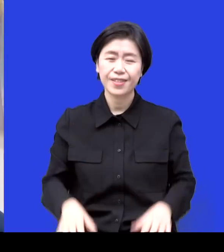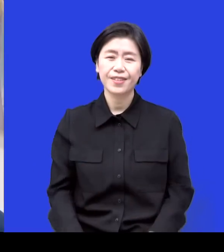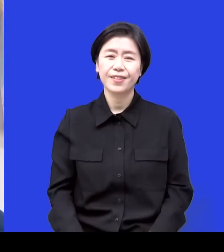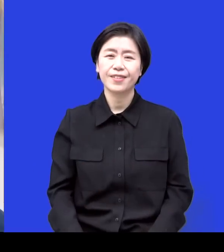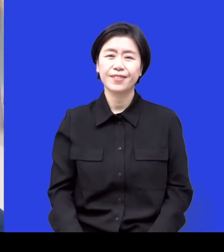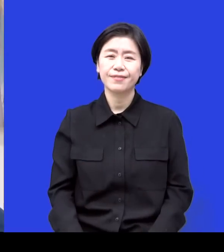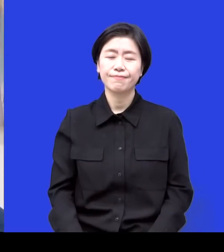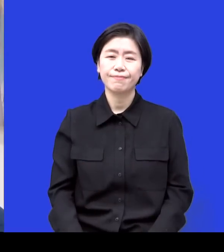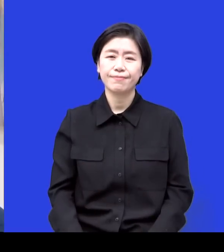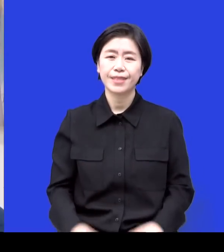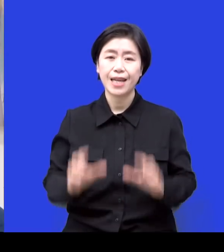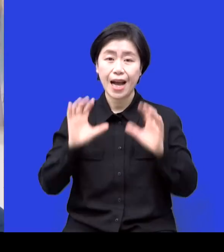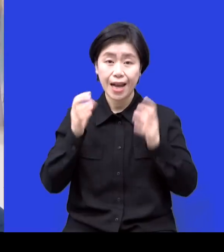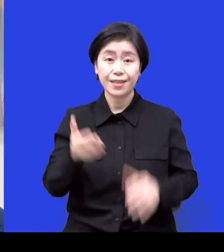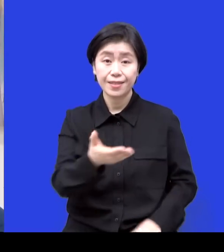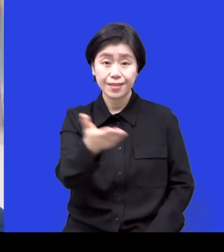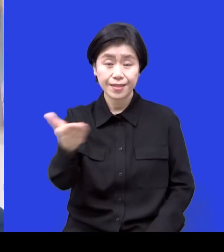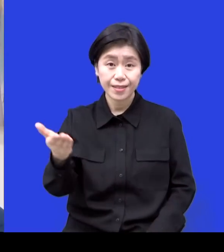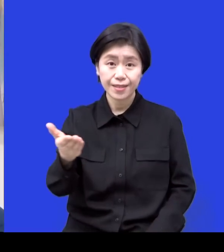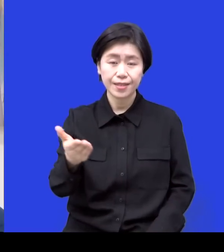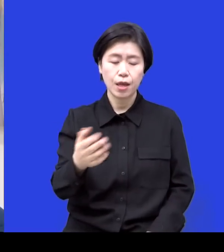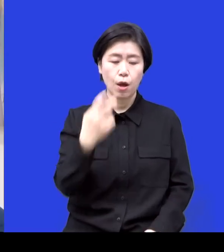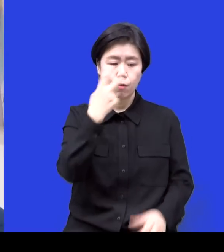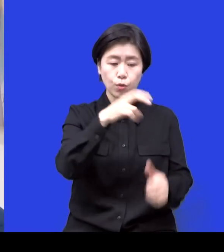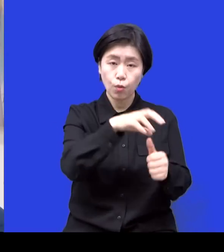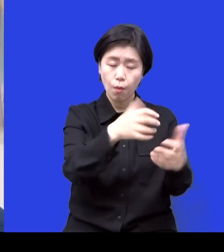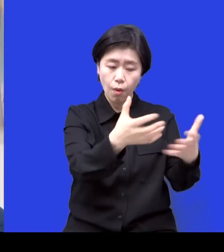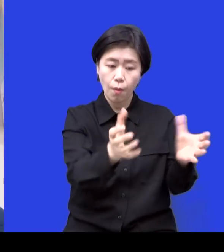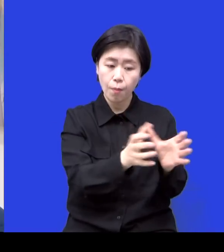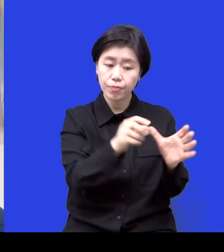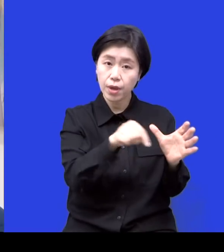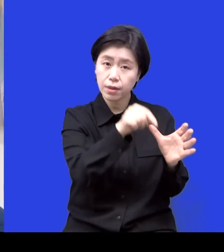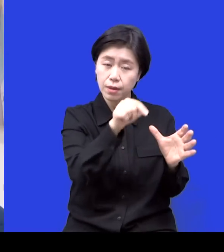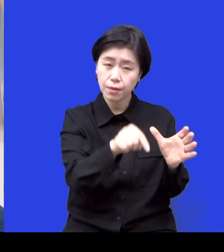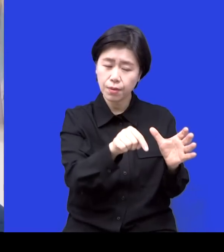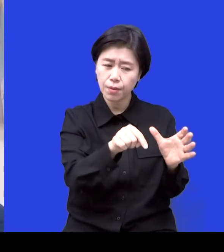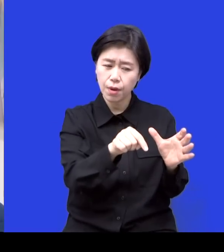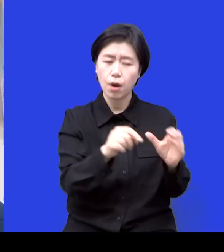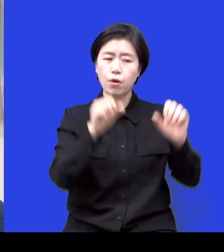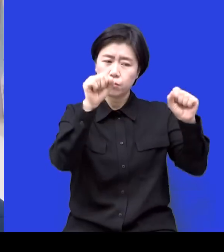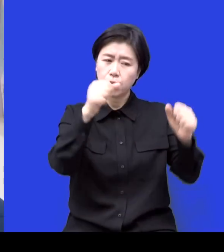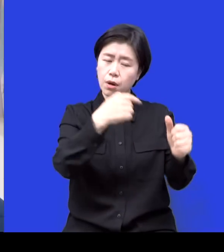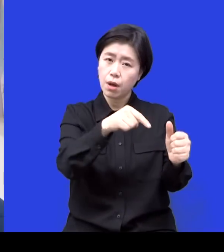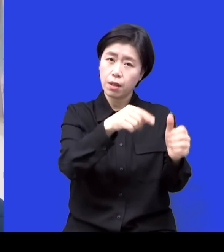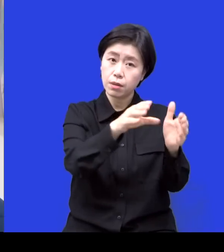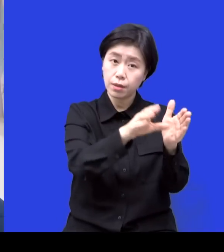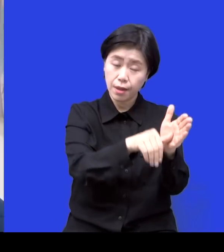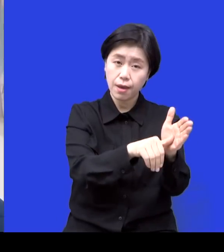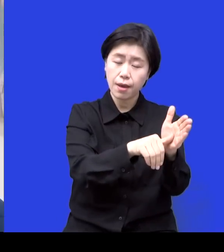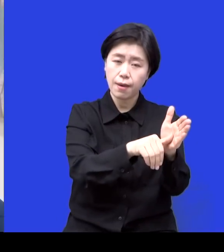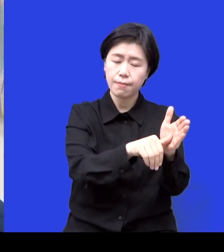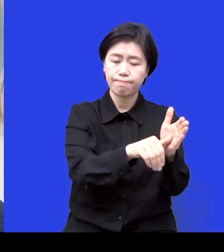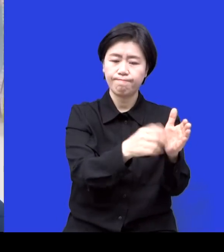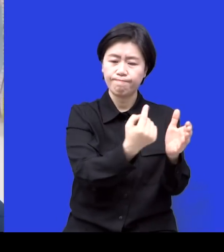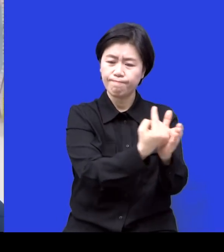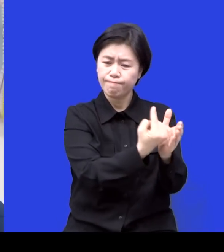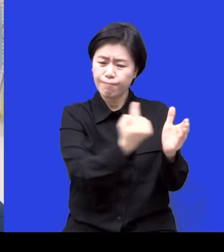엎드려! 아이들 보육원 안에서 아이들이 운동을 가르치다 보니까. 아이들이 퇴소 직전에 준비해야 되는 것들이 너무 많고.